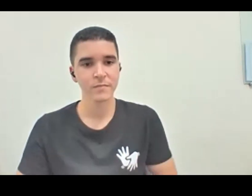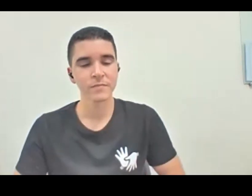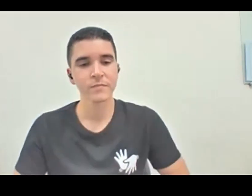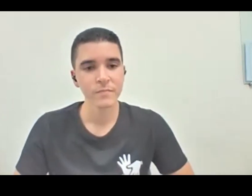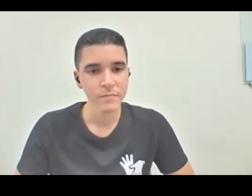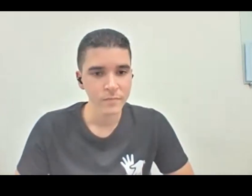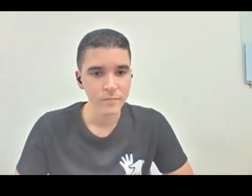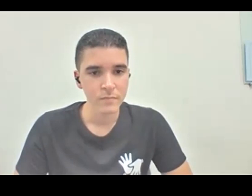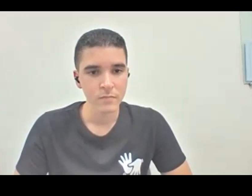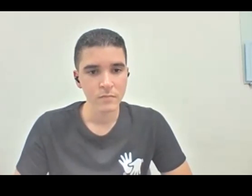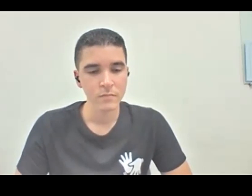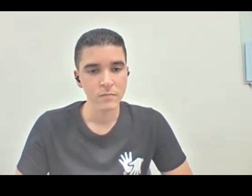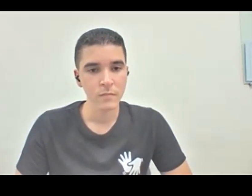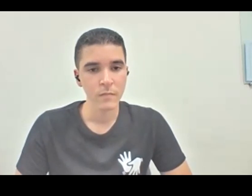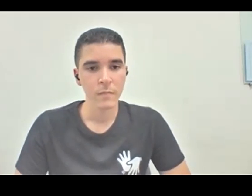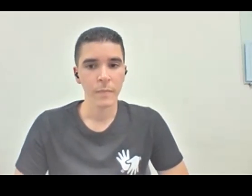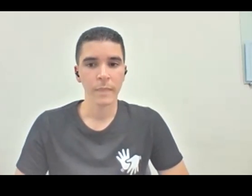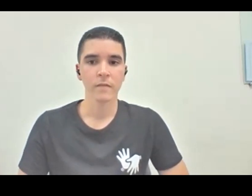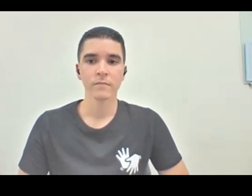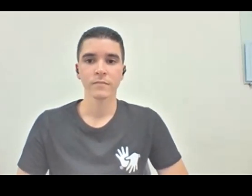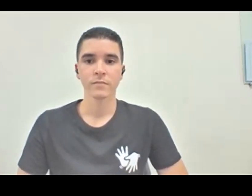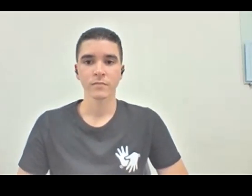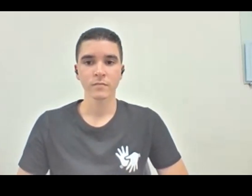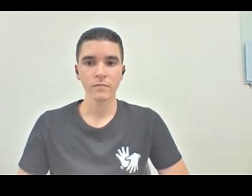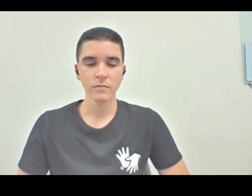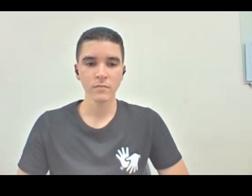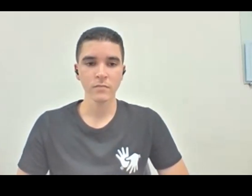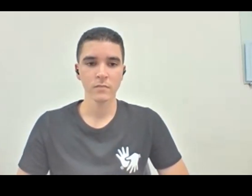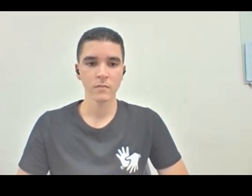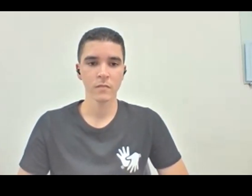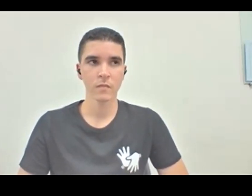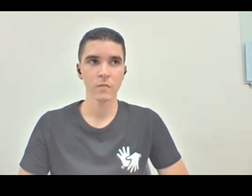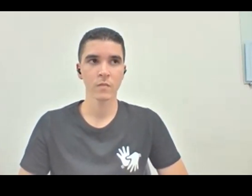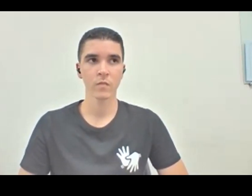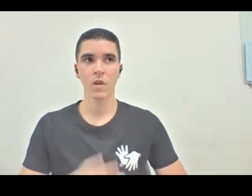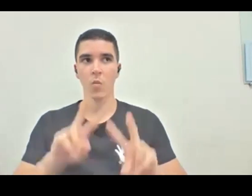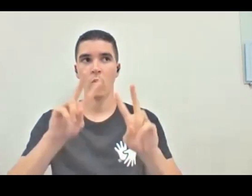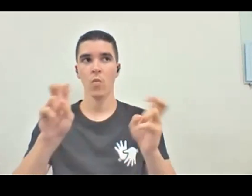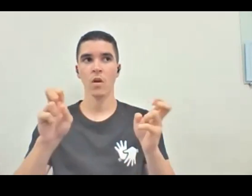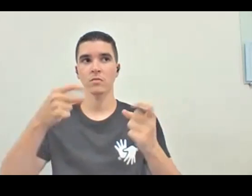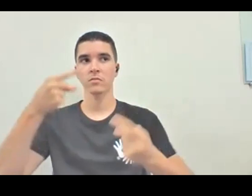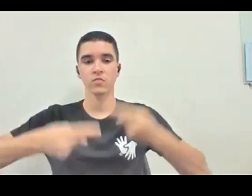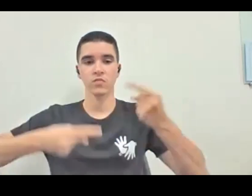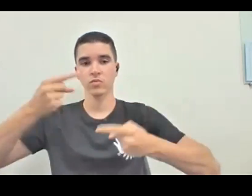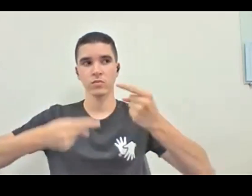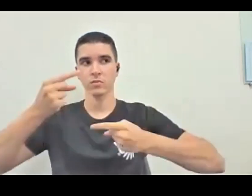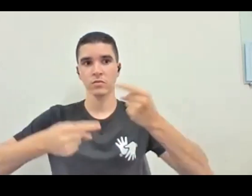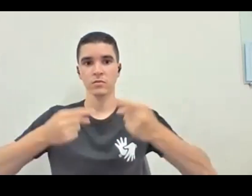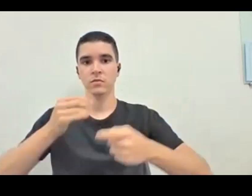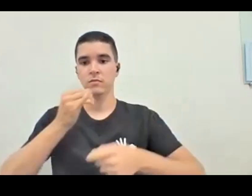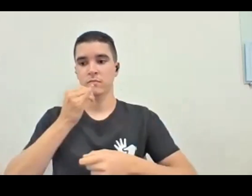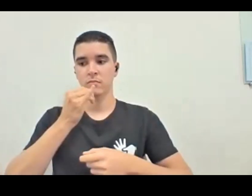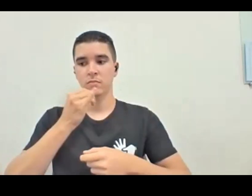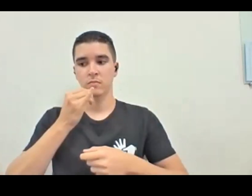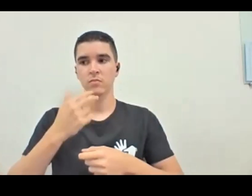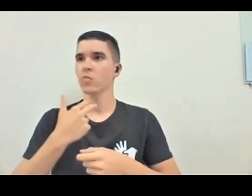é a questão, uma questão, é política, não é? Não podemos deixar de dizer uma política cultural,